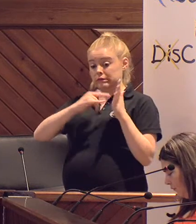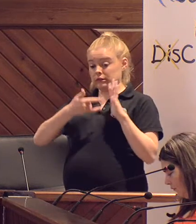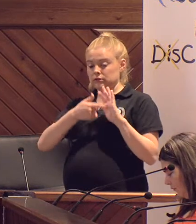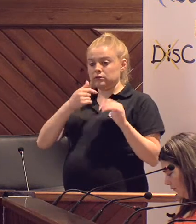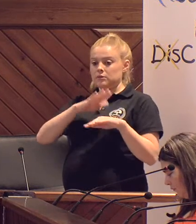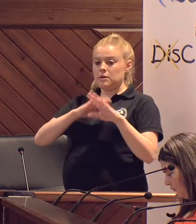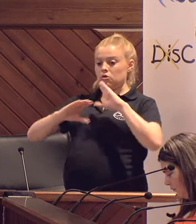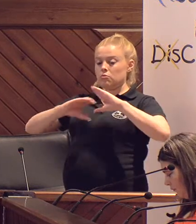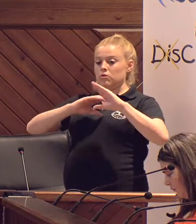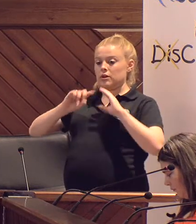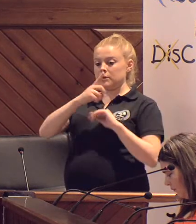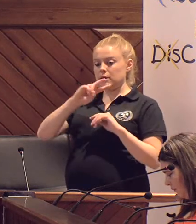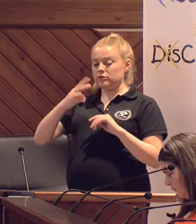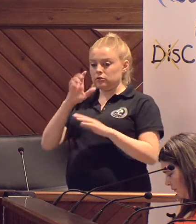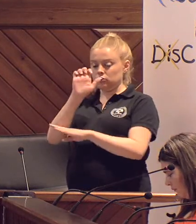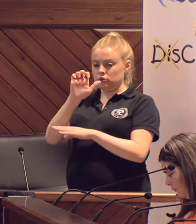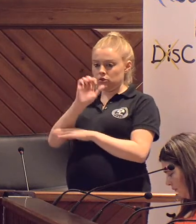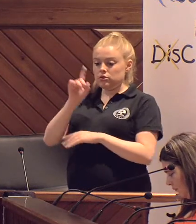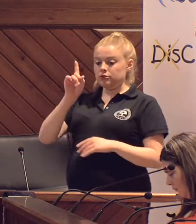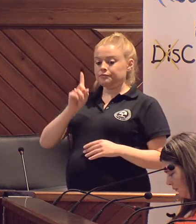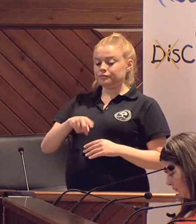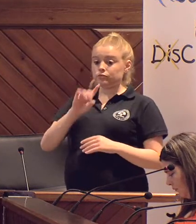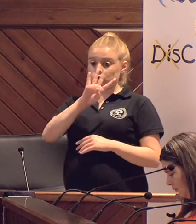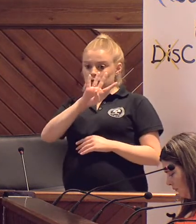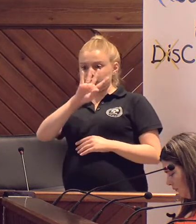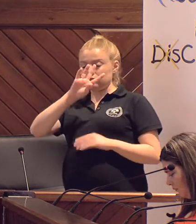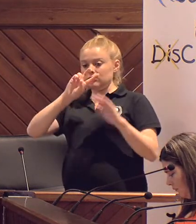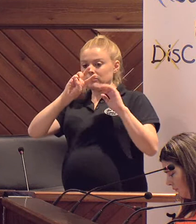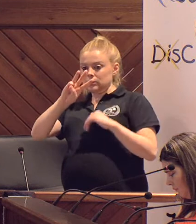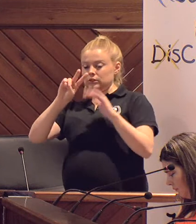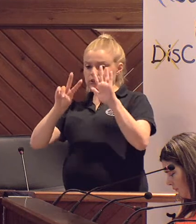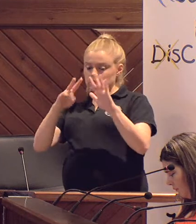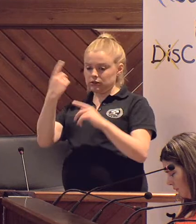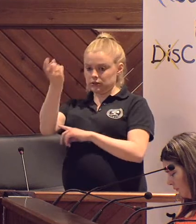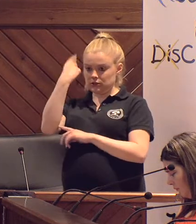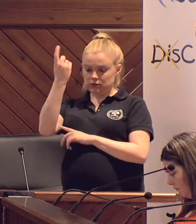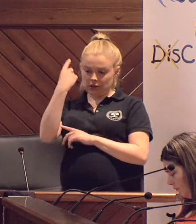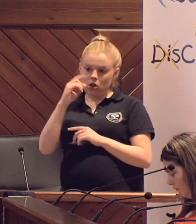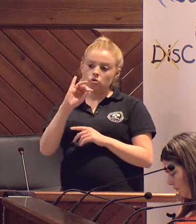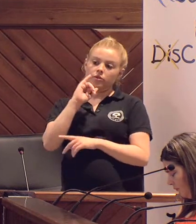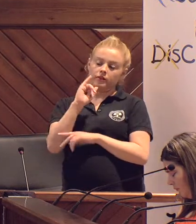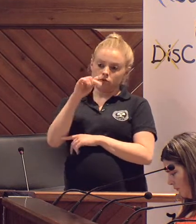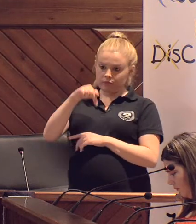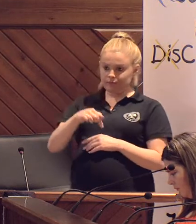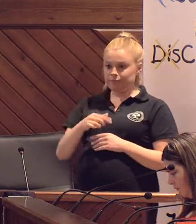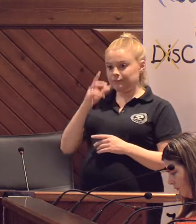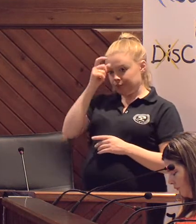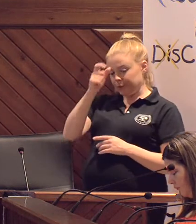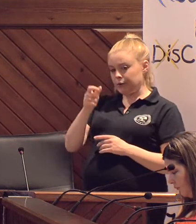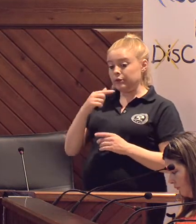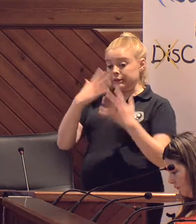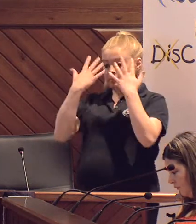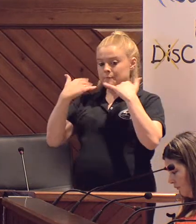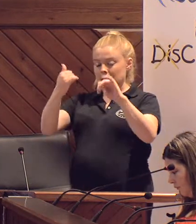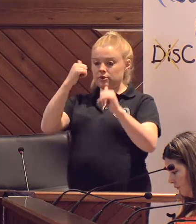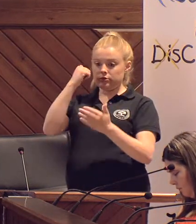para ello, para el I y el II de la ESO, en los que han participado 437 alumnos de los colegios e institutos del municipio. Pleno